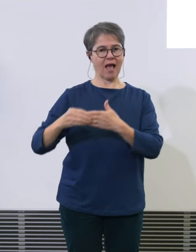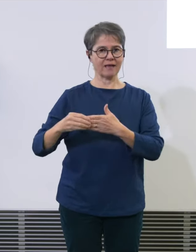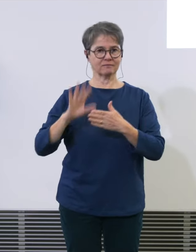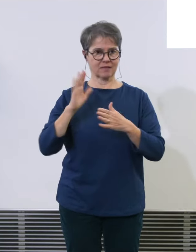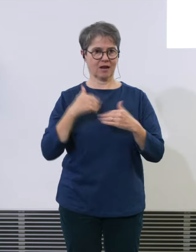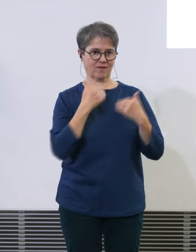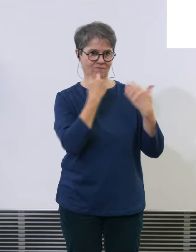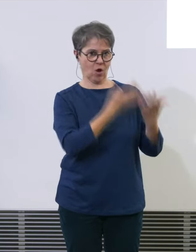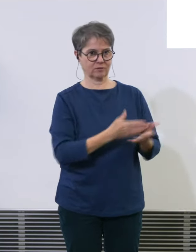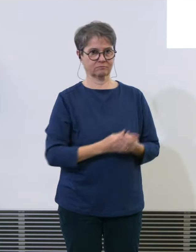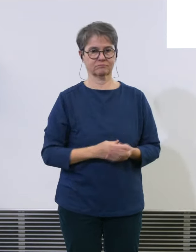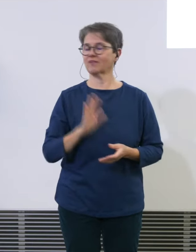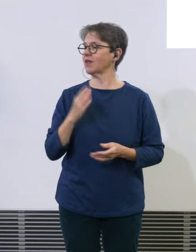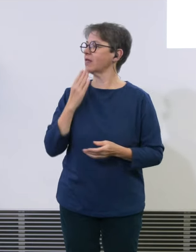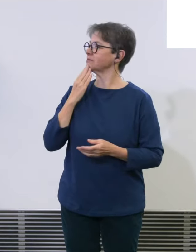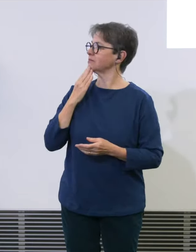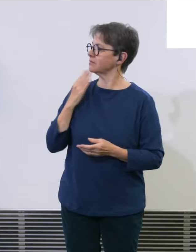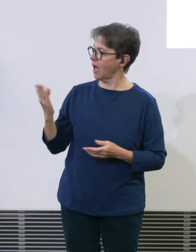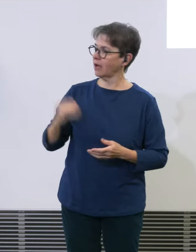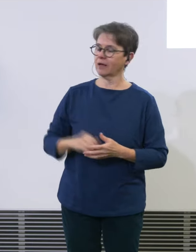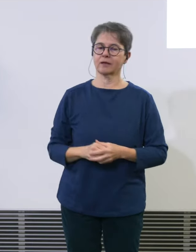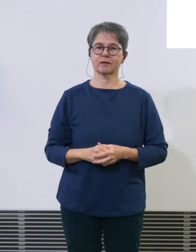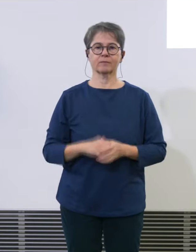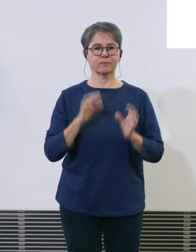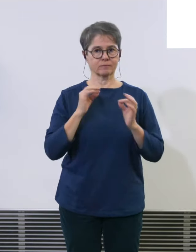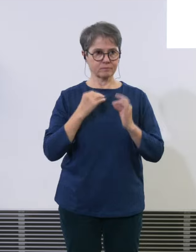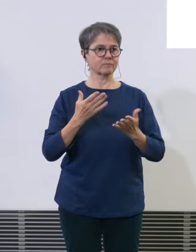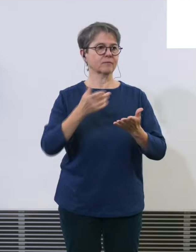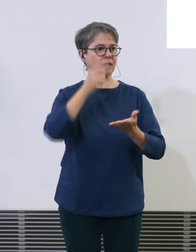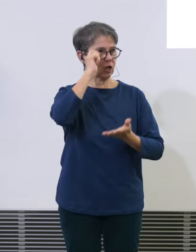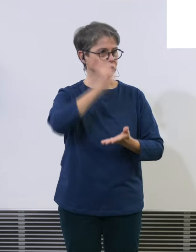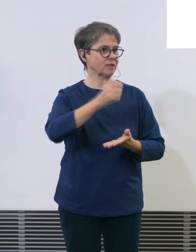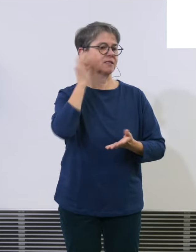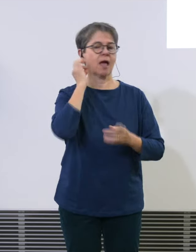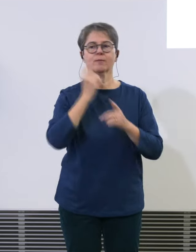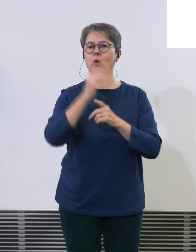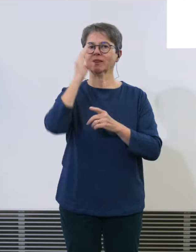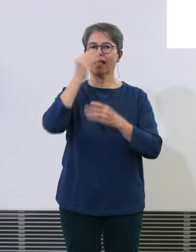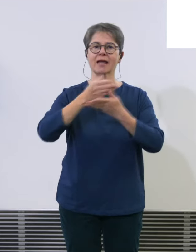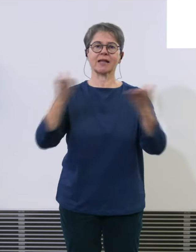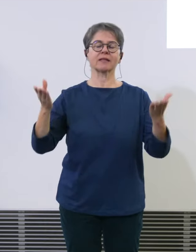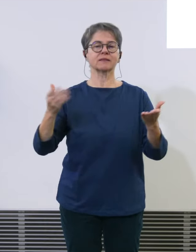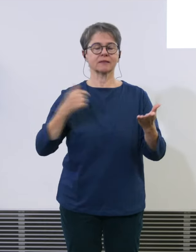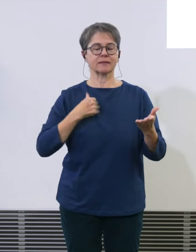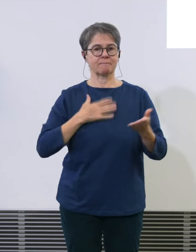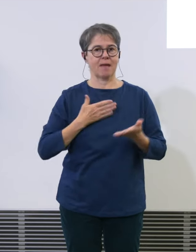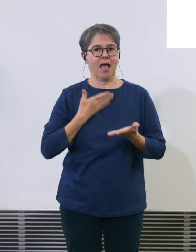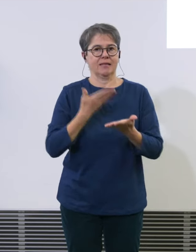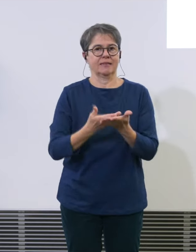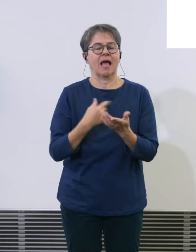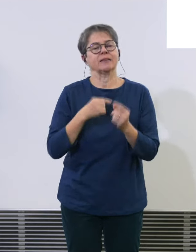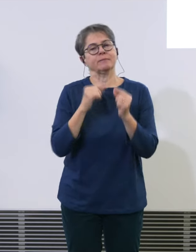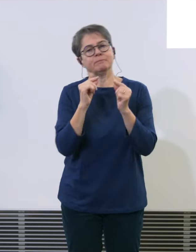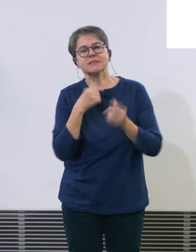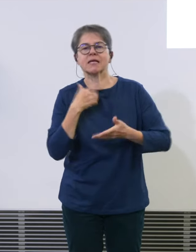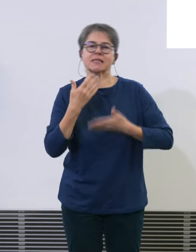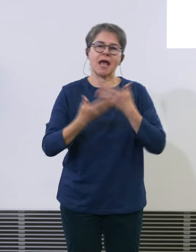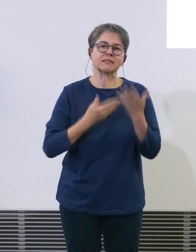und Herren, guten Morgen. Ich möchte Ihnen ein bisschen von der Flugsicherung erzählen und auch